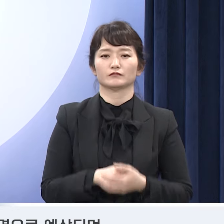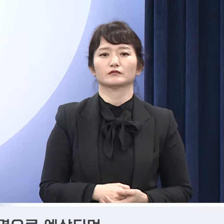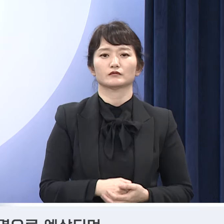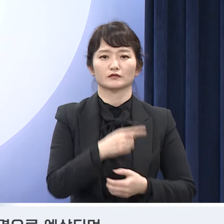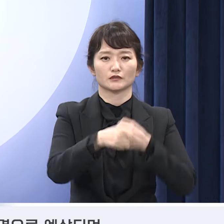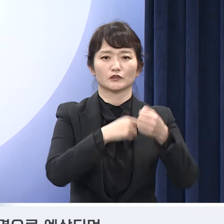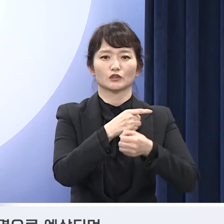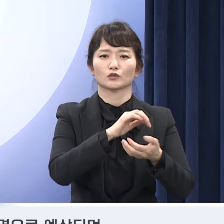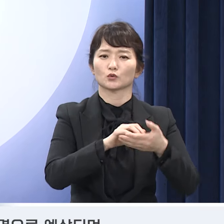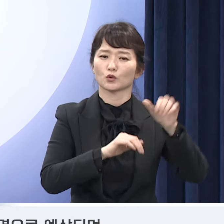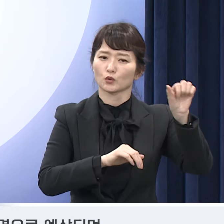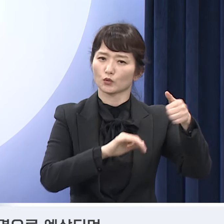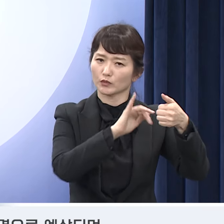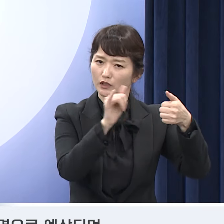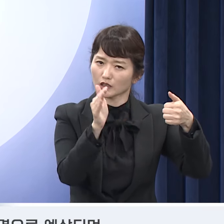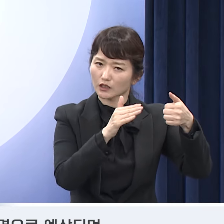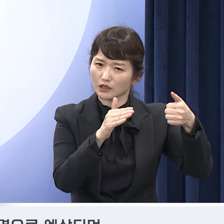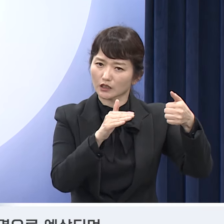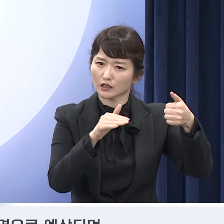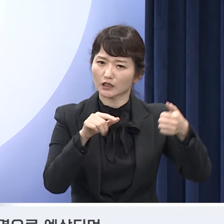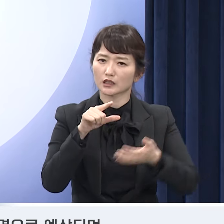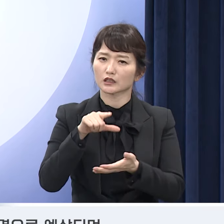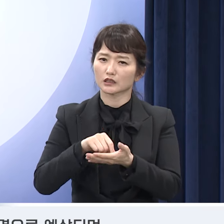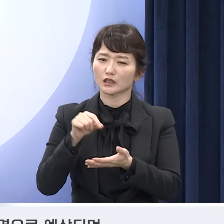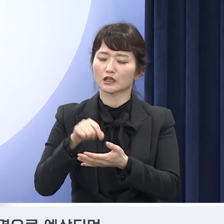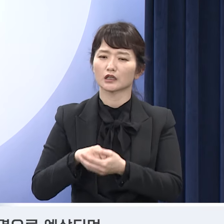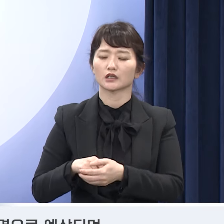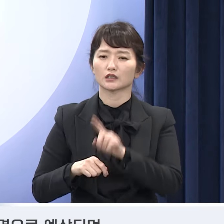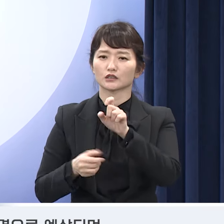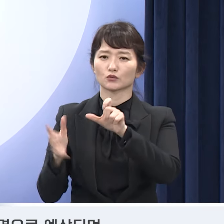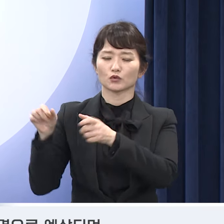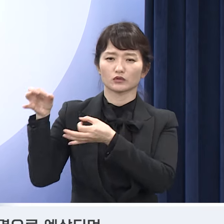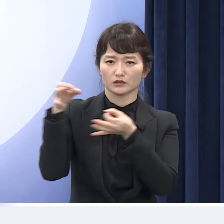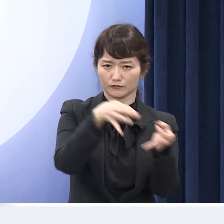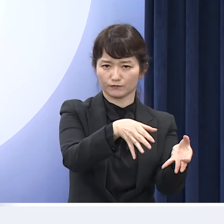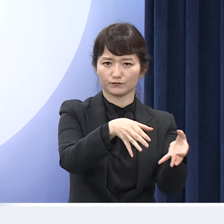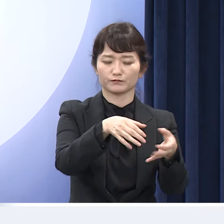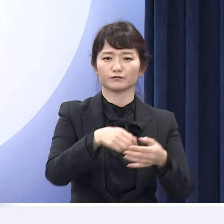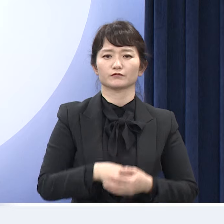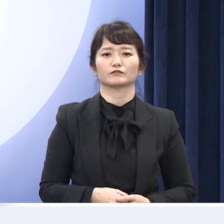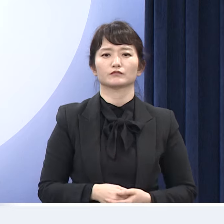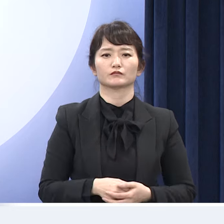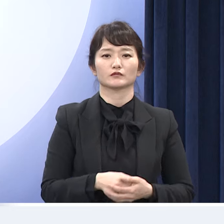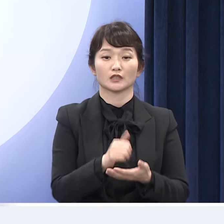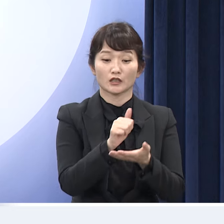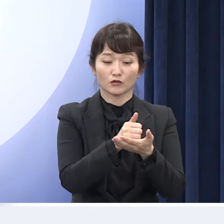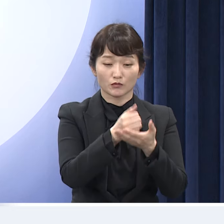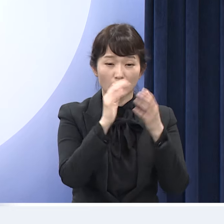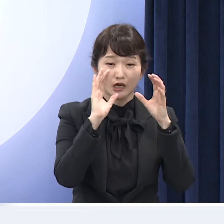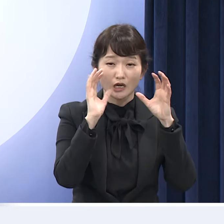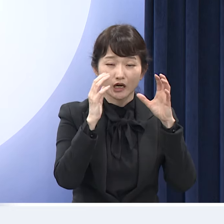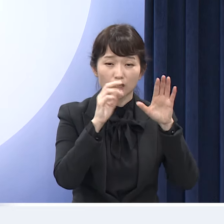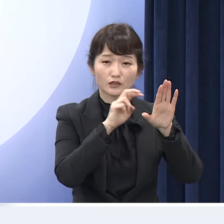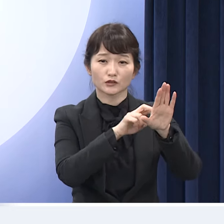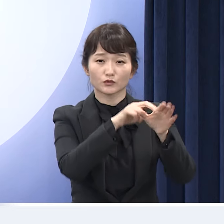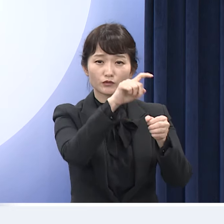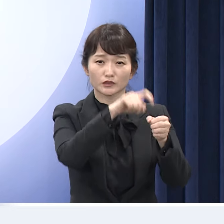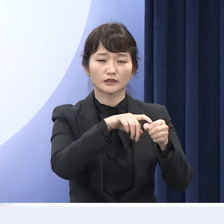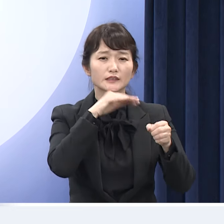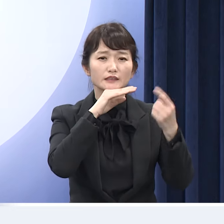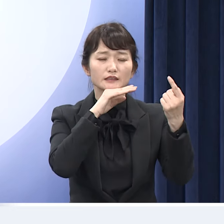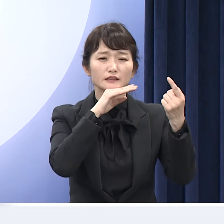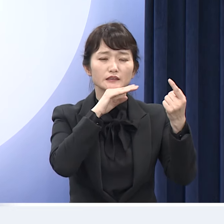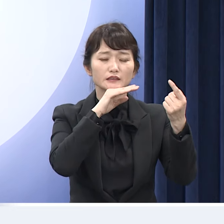명으로 예상되며 약 15억 원의 재정이 투입됩니다. 중증소아 응급의료를 위해 1세 미만 100